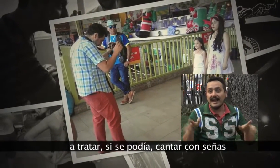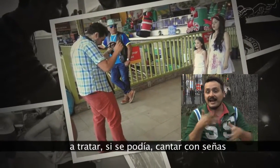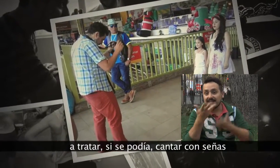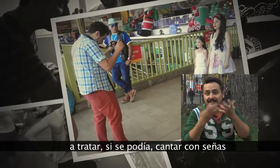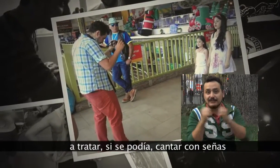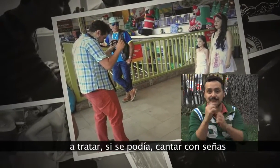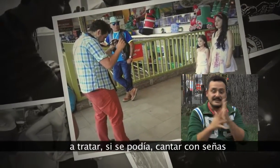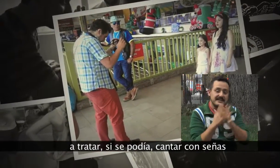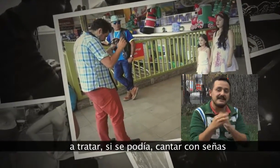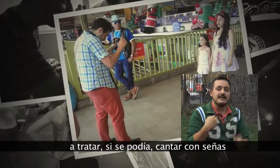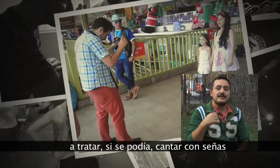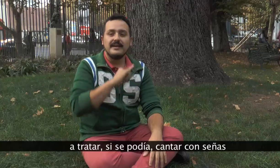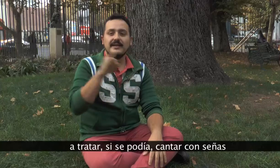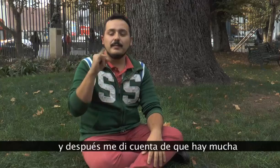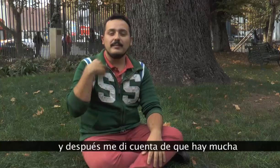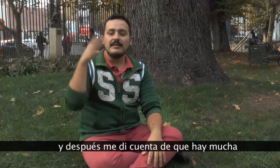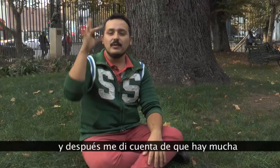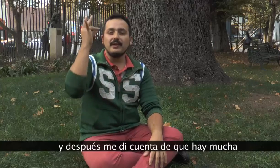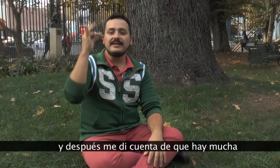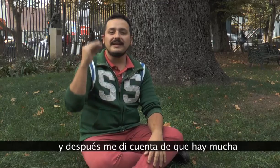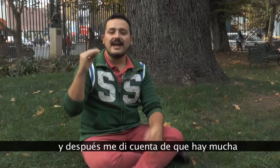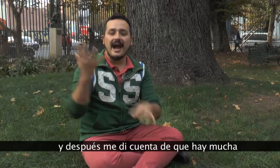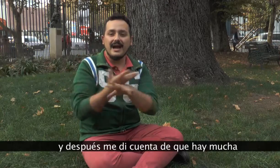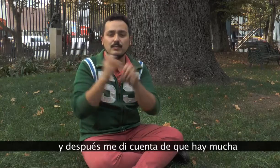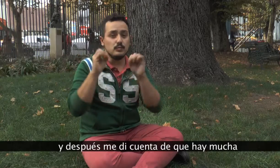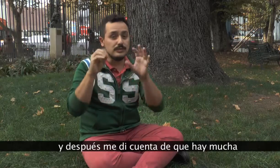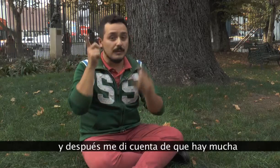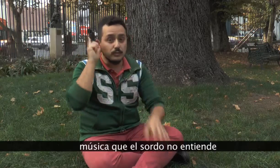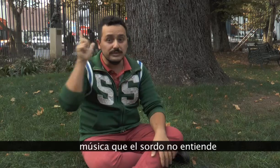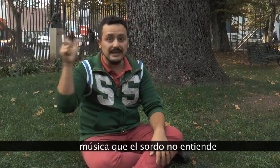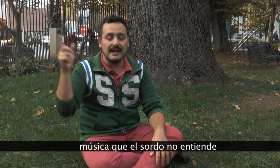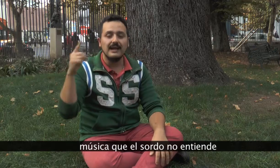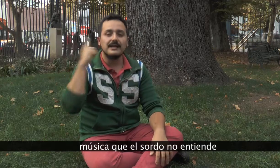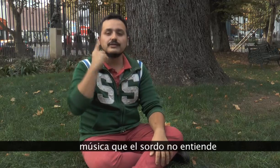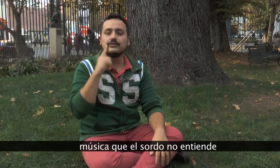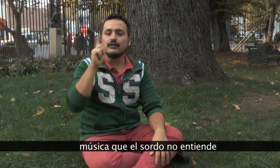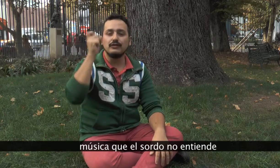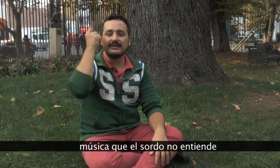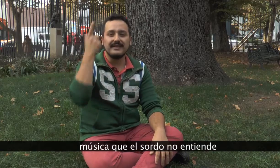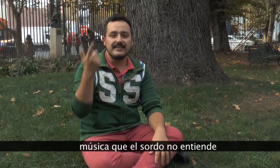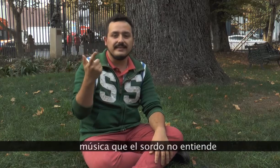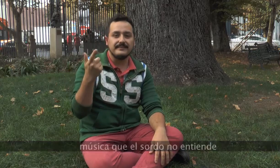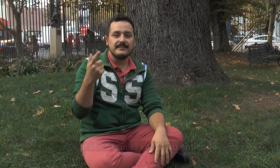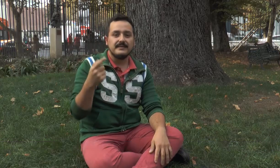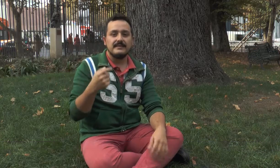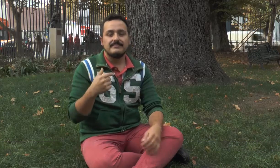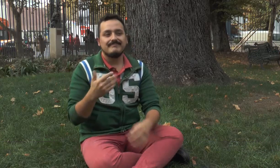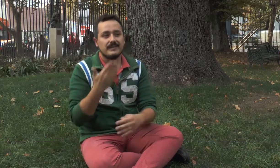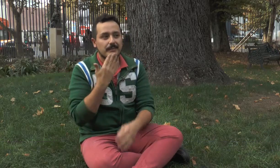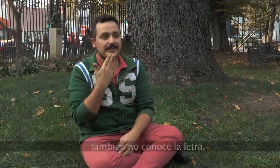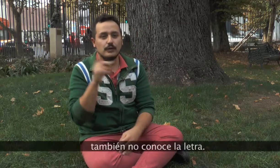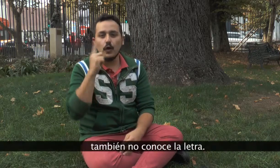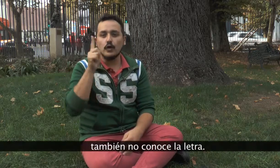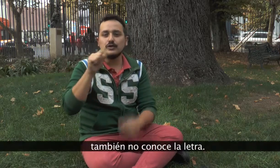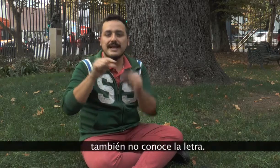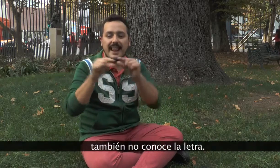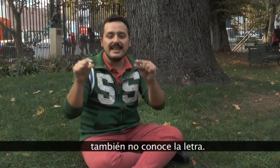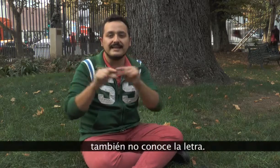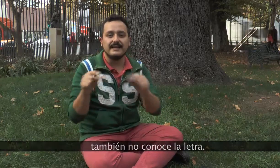cantar conseñas. Y después me di cuenta que hay mucha música que el sordo no entiende. También no conoce las letras.